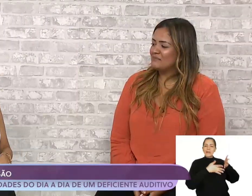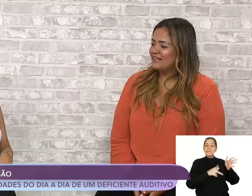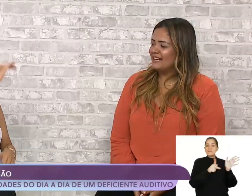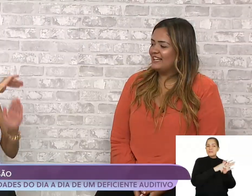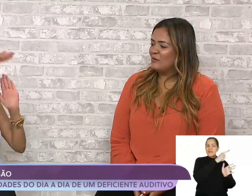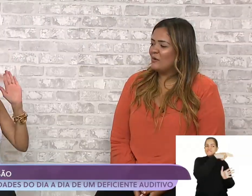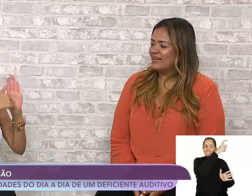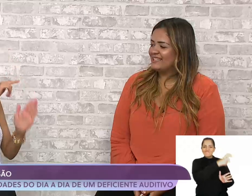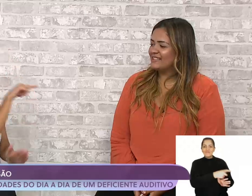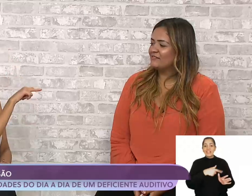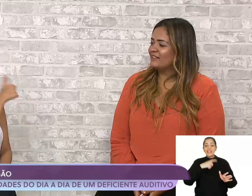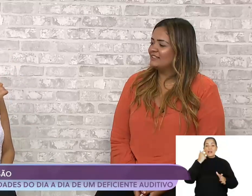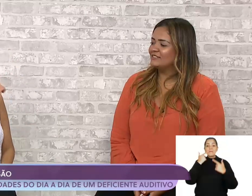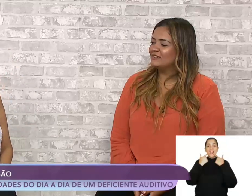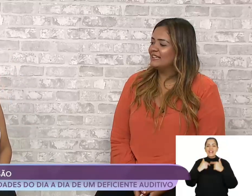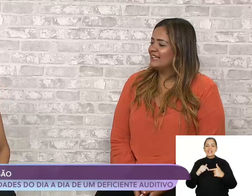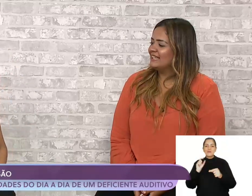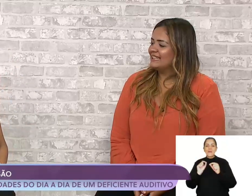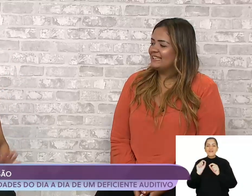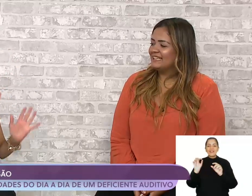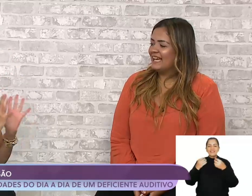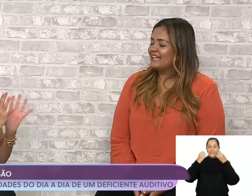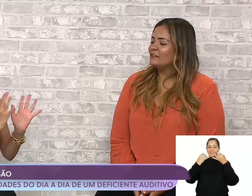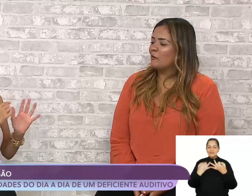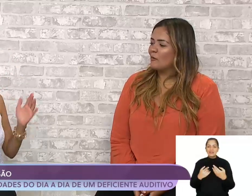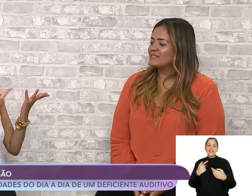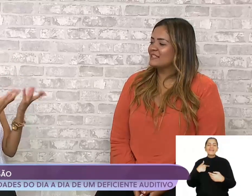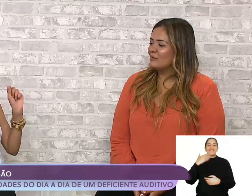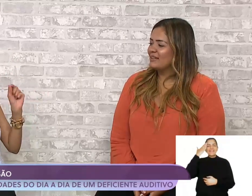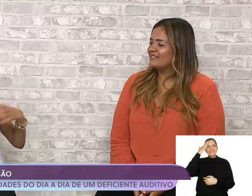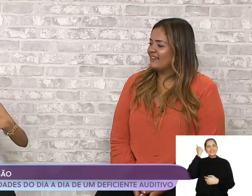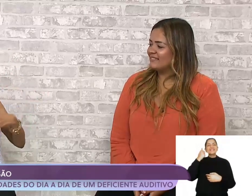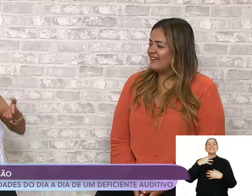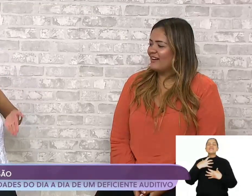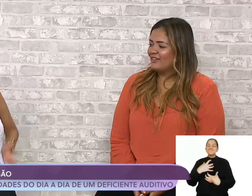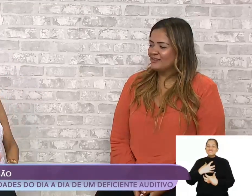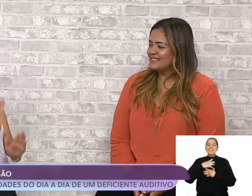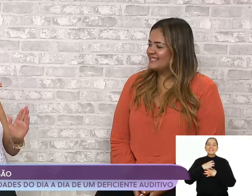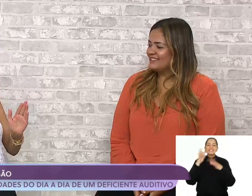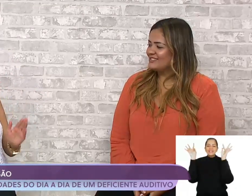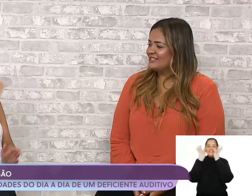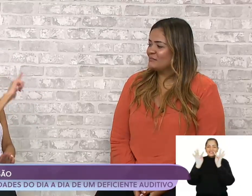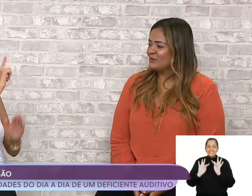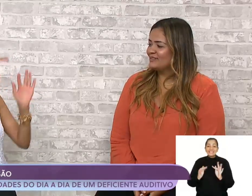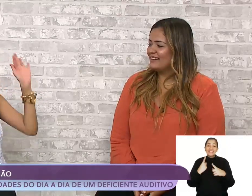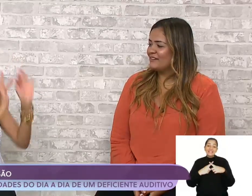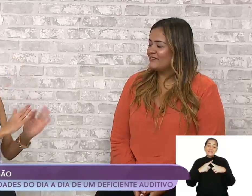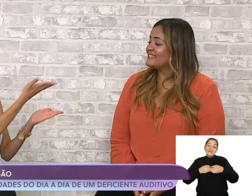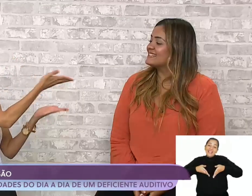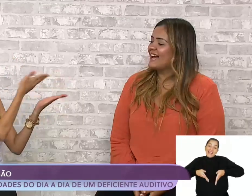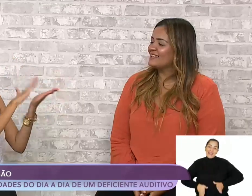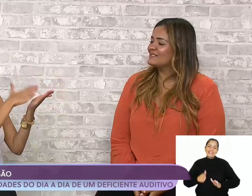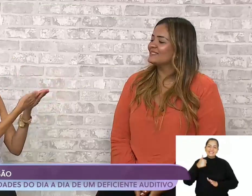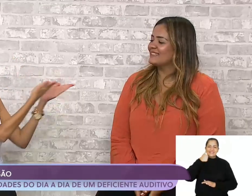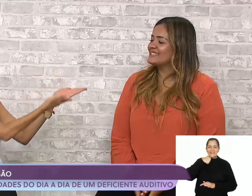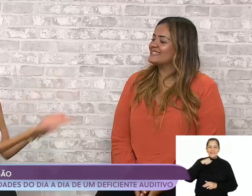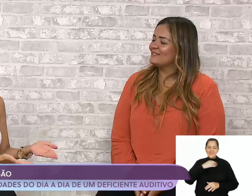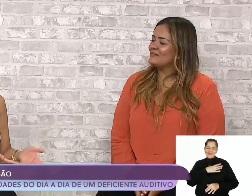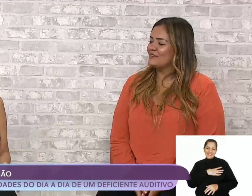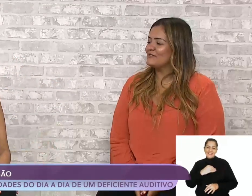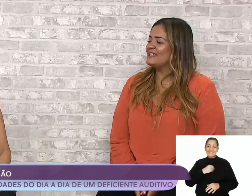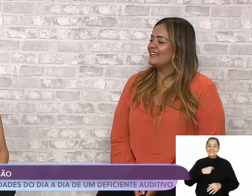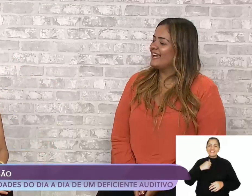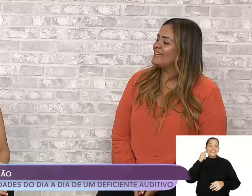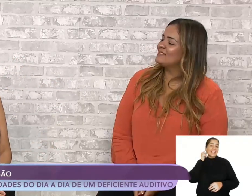para mim, na minha língua, o que ele está falando. E aí eu consigo entender. E agora eu senti muita felicidade quando